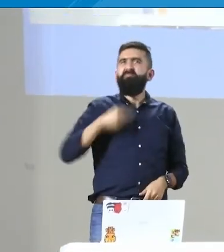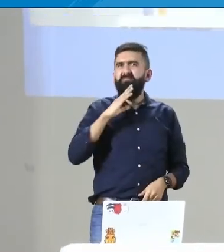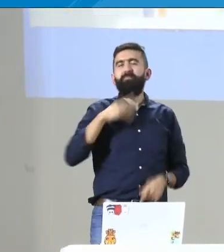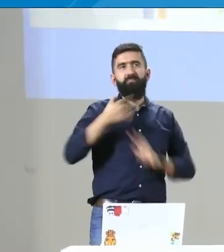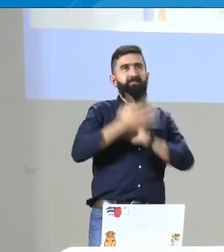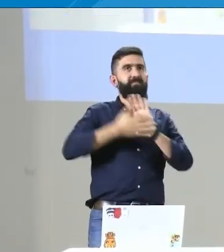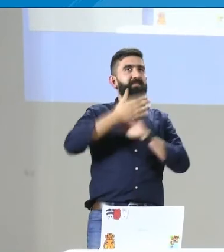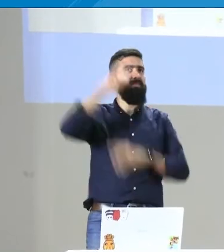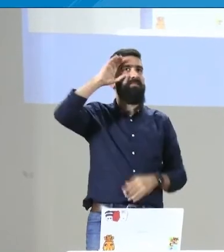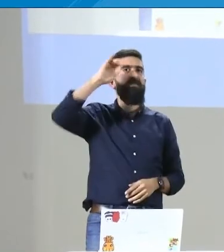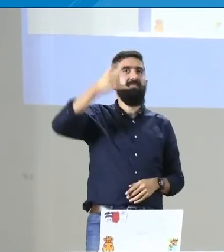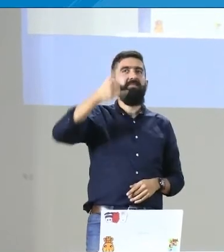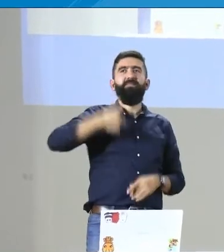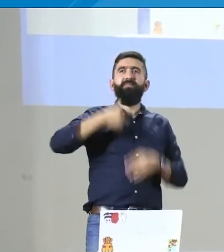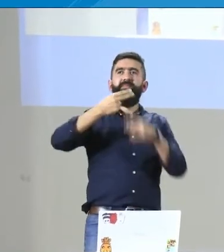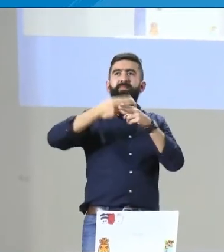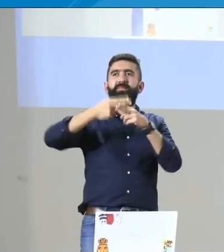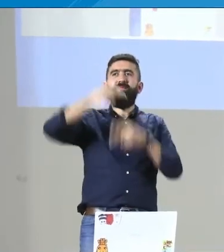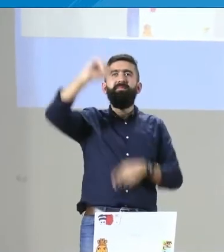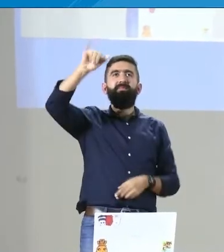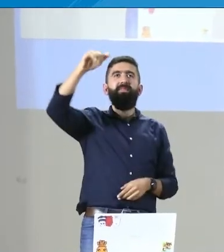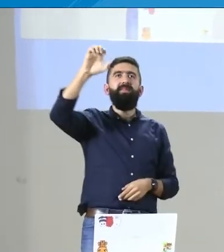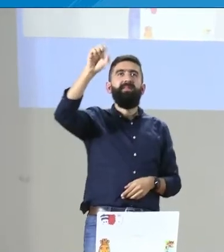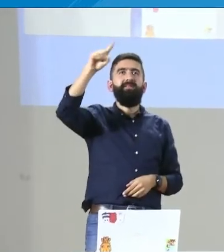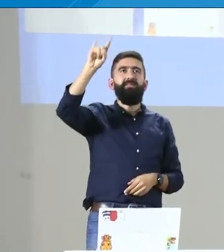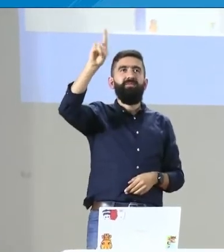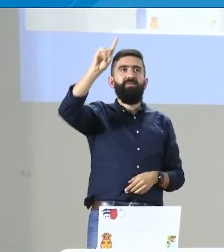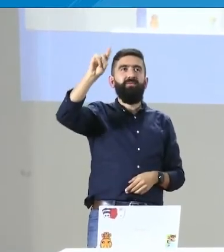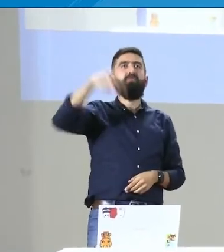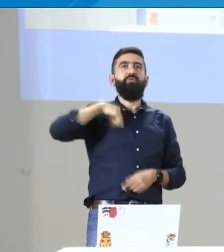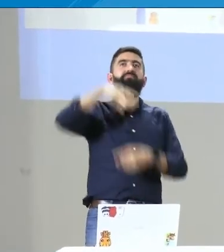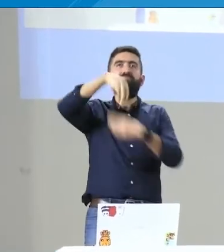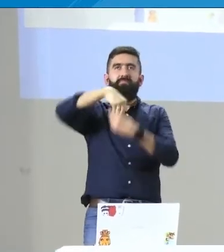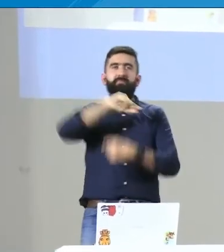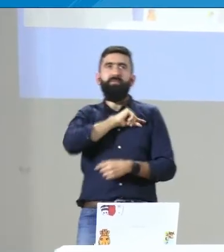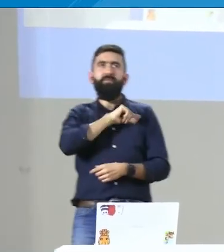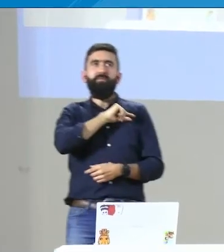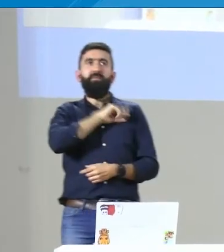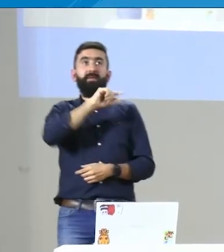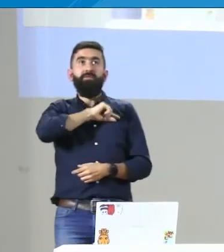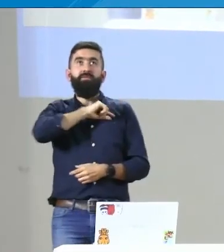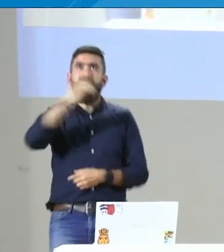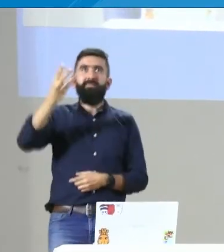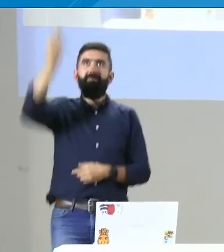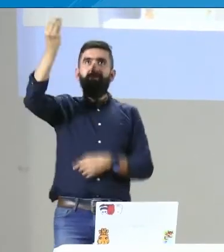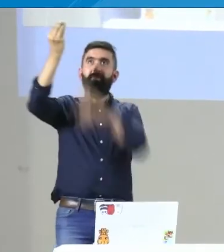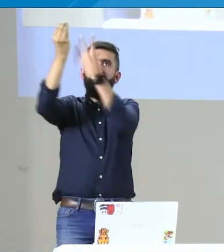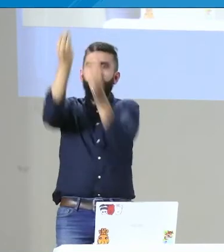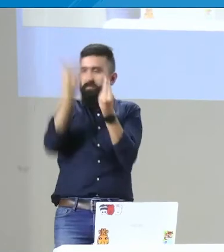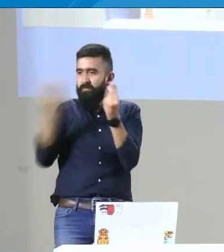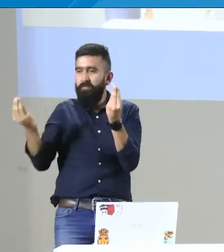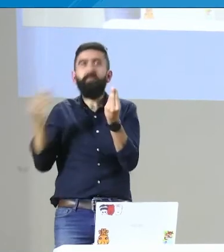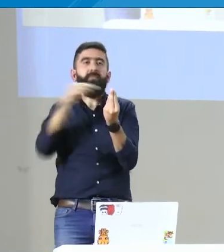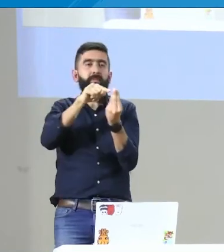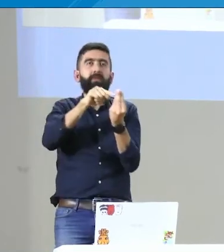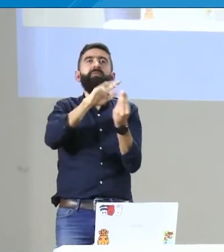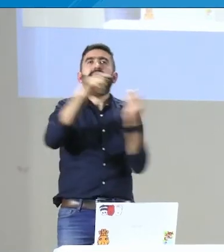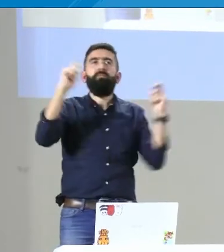Bien, entonces vamos a dar inicio. Me presento inicialmente. Esta es mi seña. Yo soy Jesús. Hago parte del equipo del